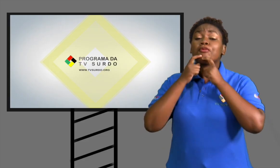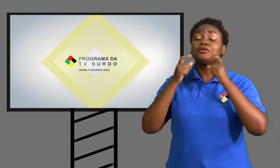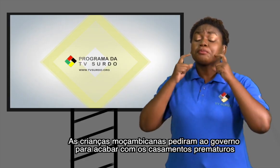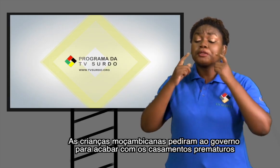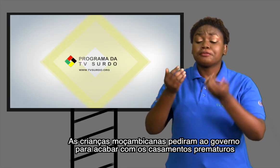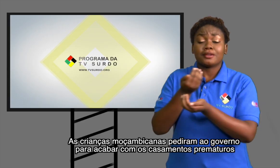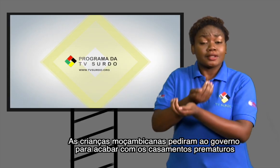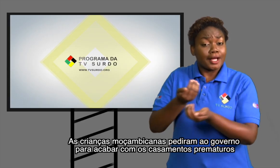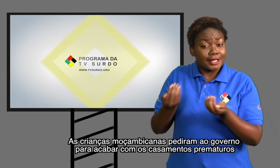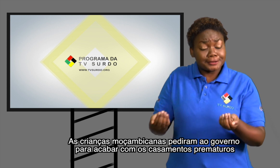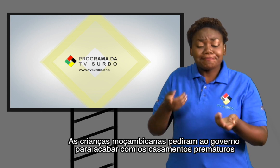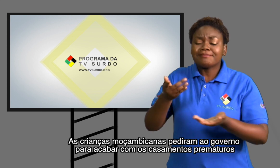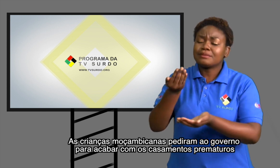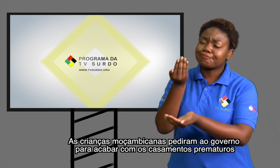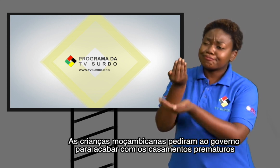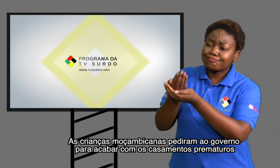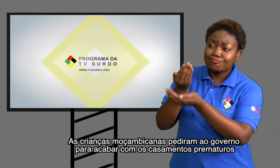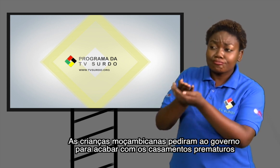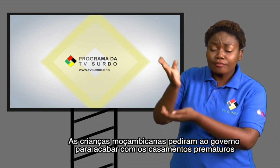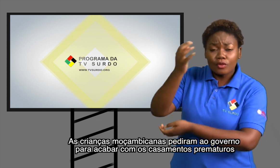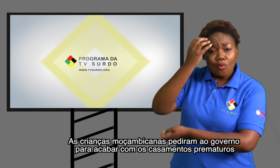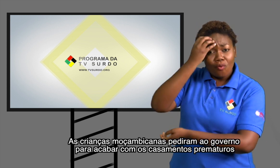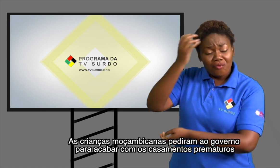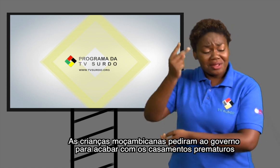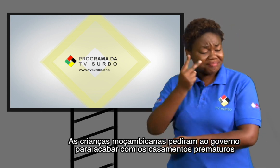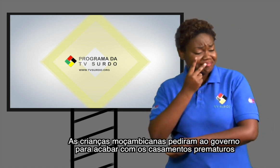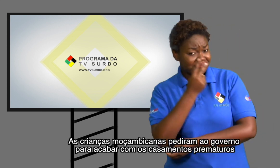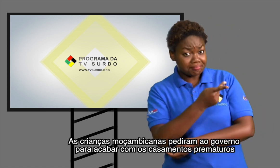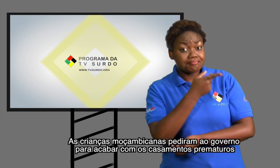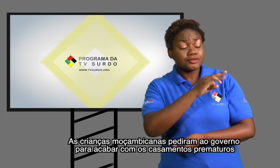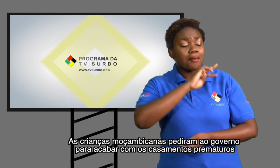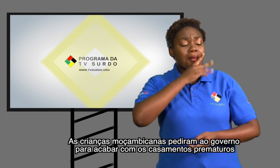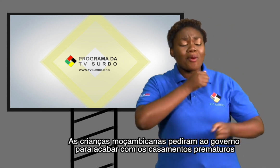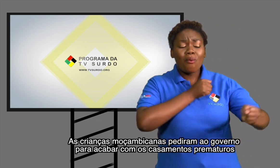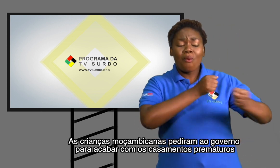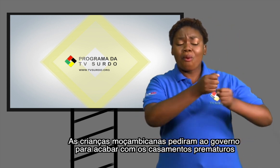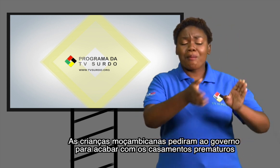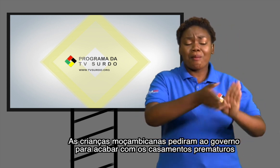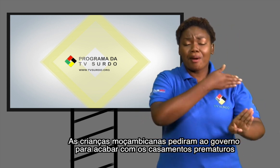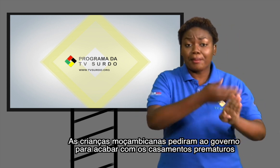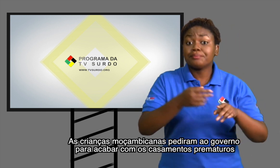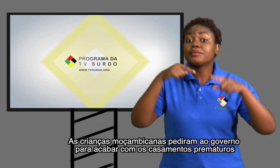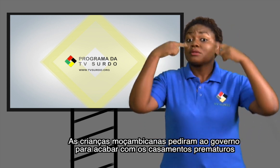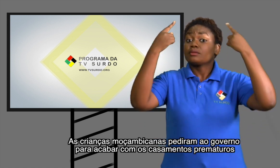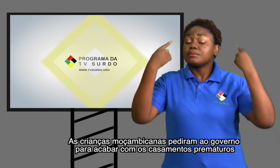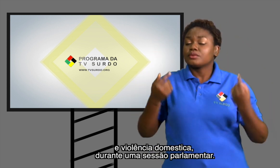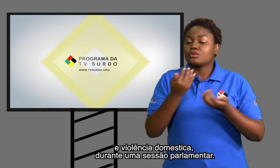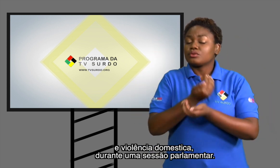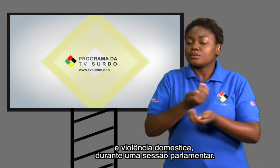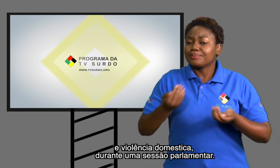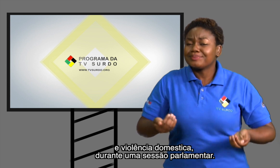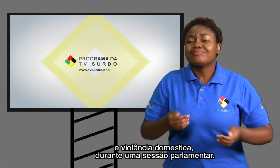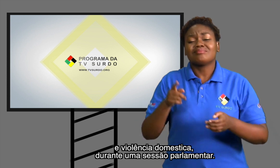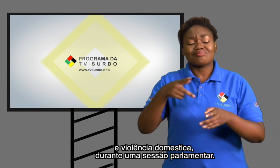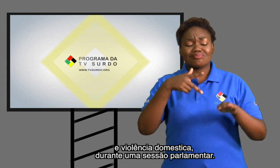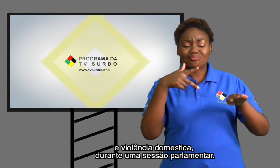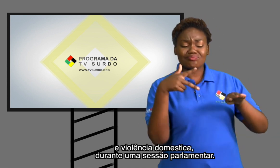As crianças moçambicanas pediram o governo para acabar com os casamentos prematuros e violência doméstica